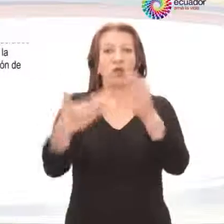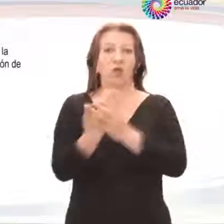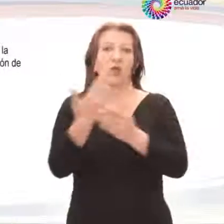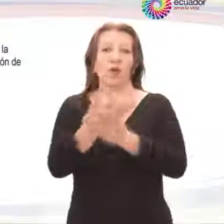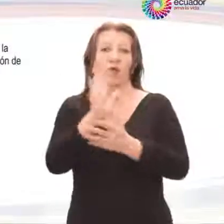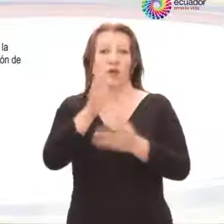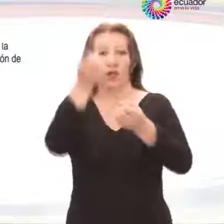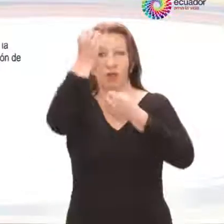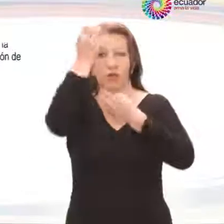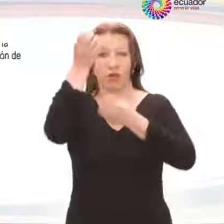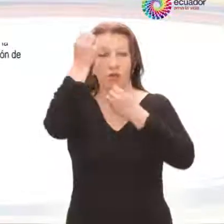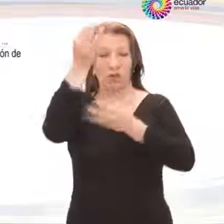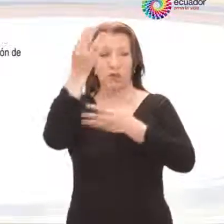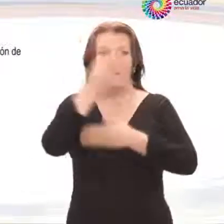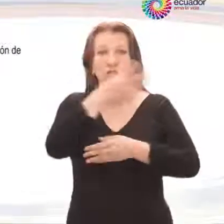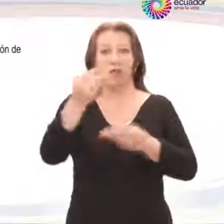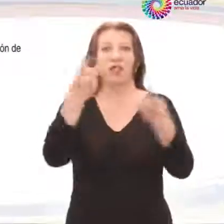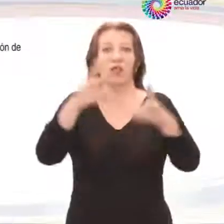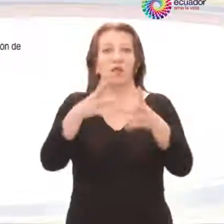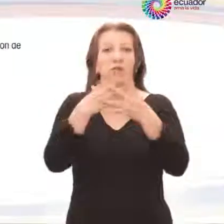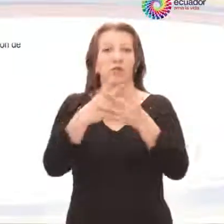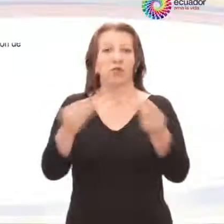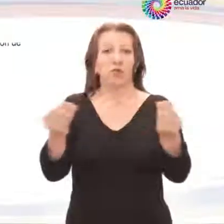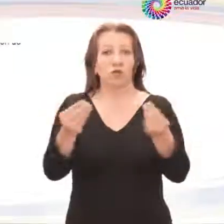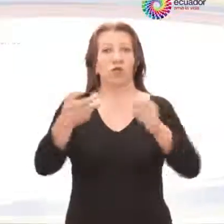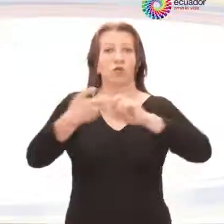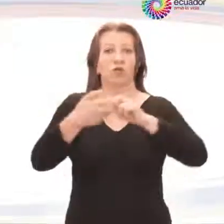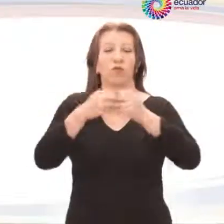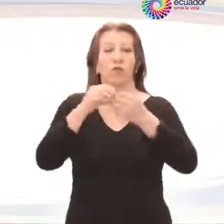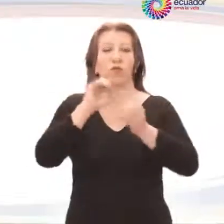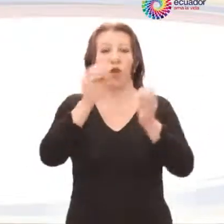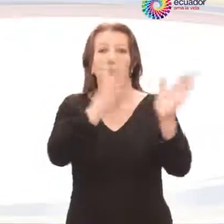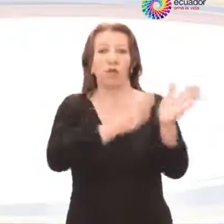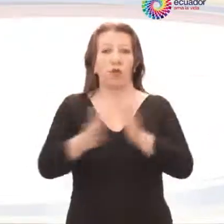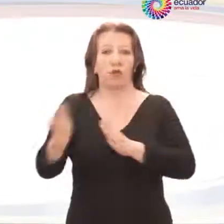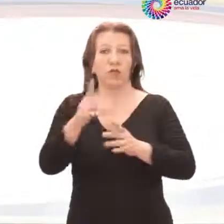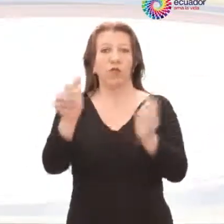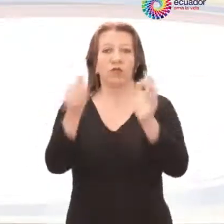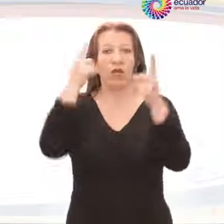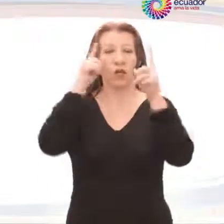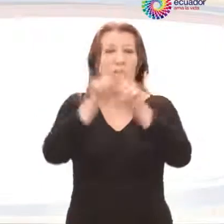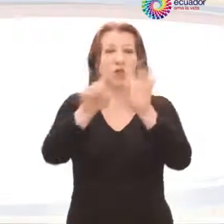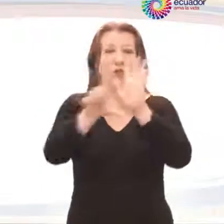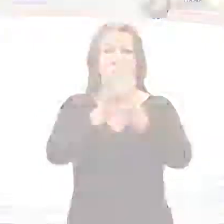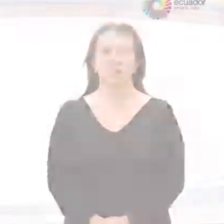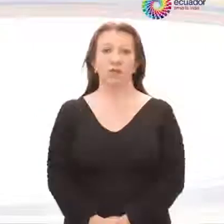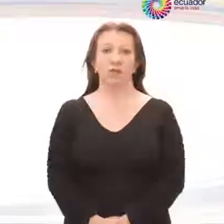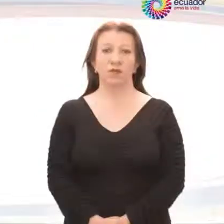actualización de su información y la simplificación de los procesos de conformidad con la ley.